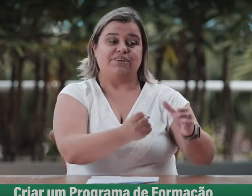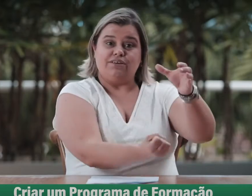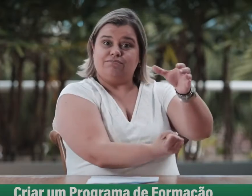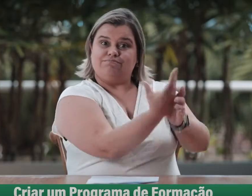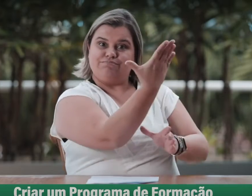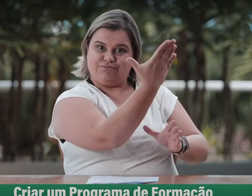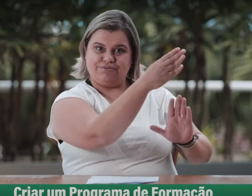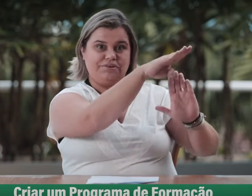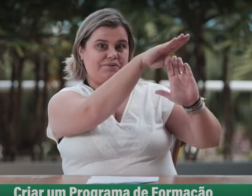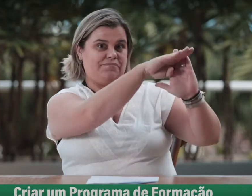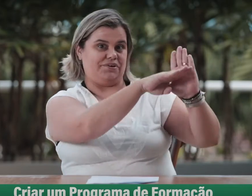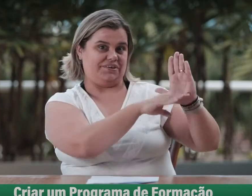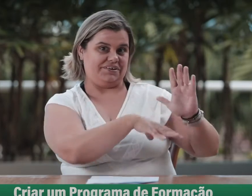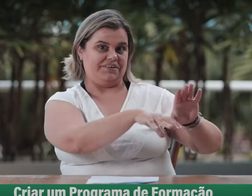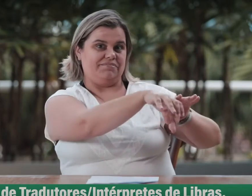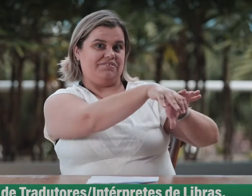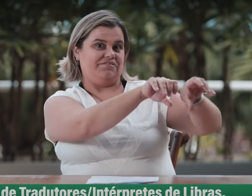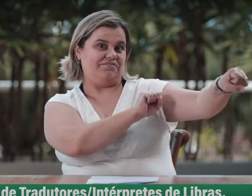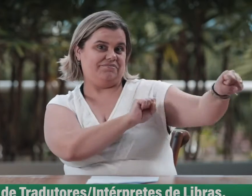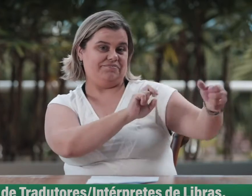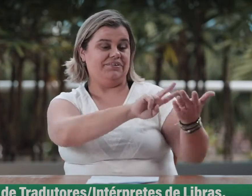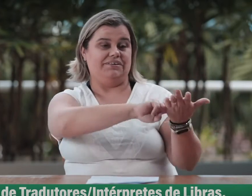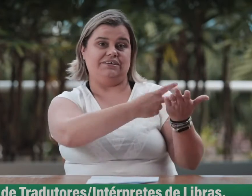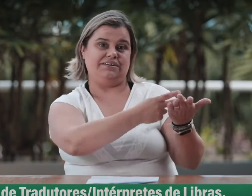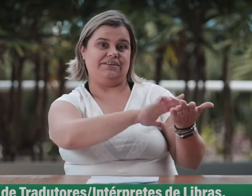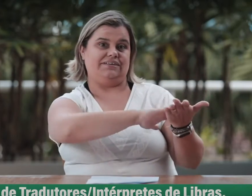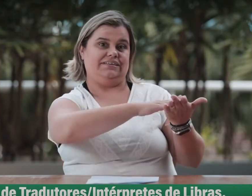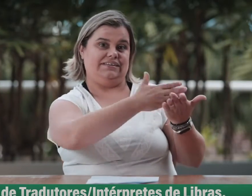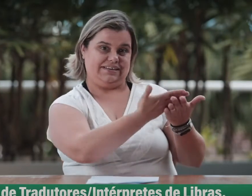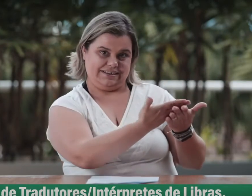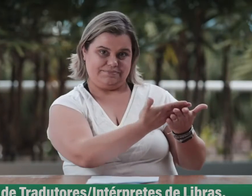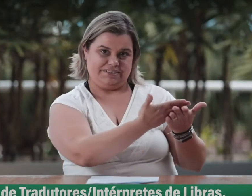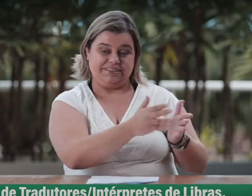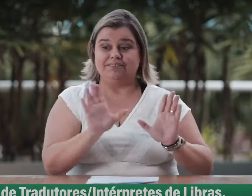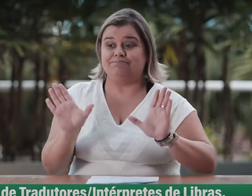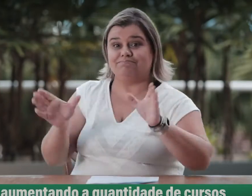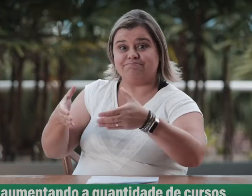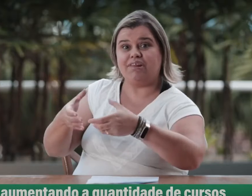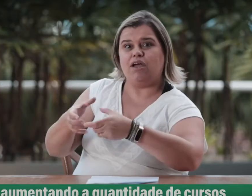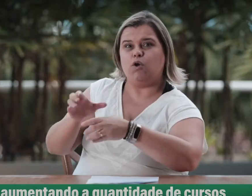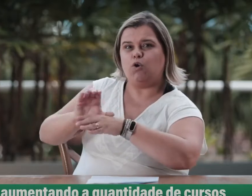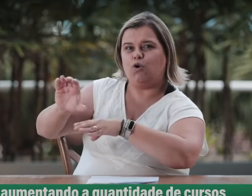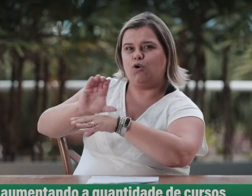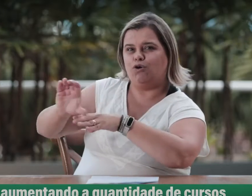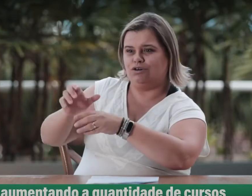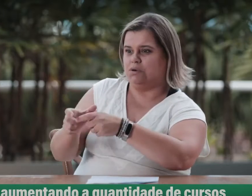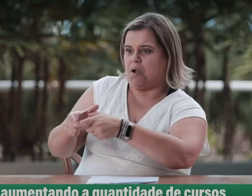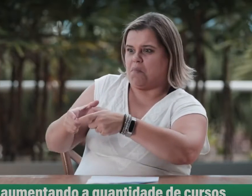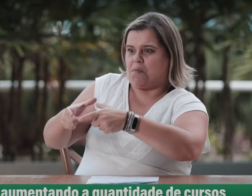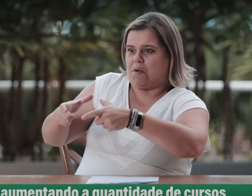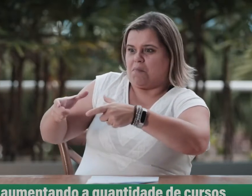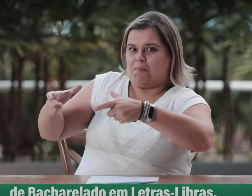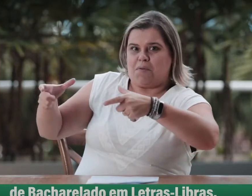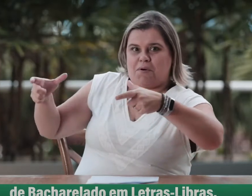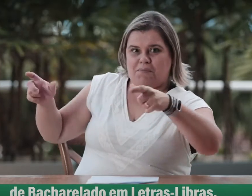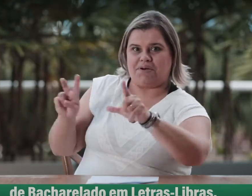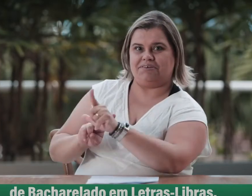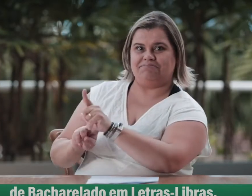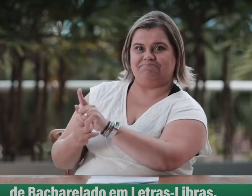Criar um programa de formação de tradutores e intérpretes de Libras, aumentando a quantidade de cursos de bacharelado em